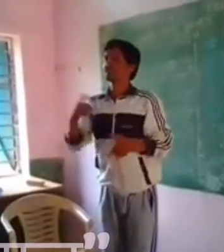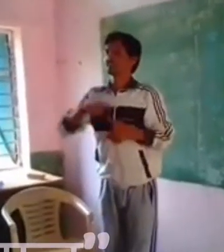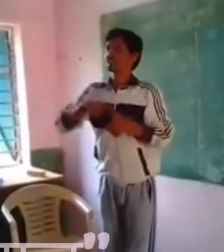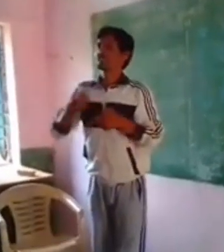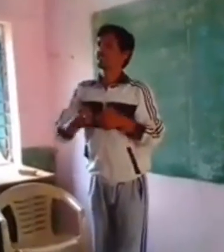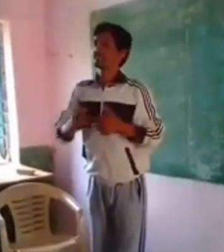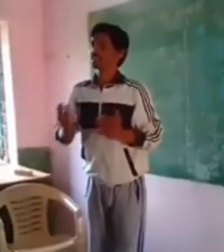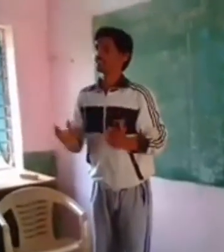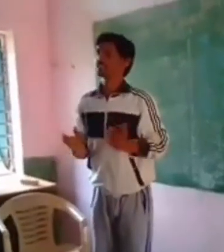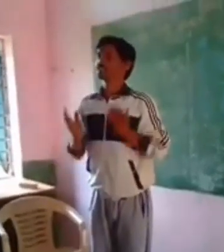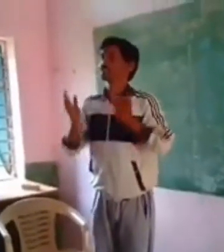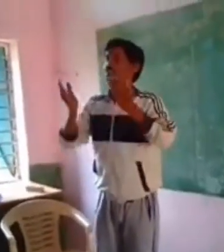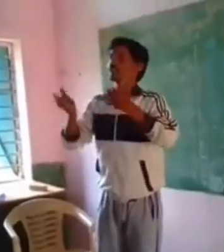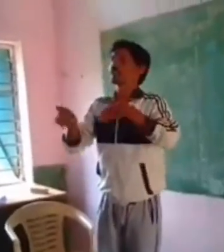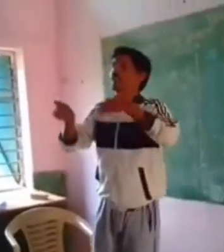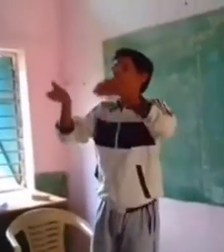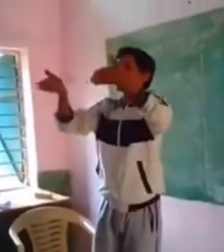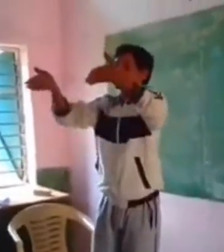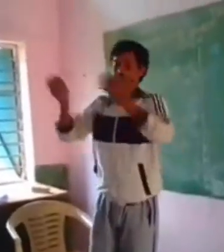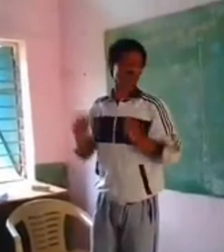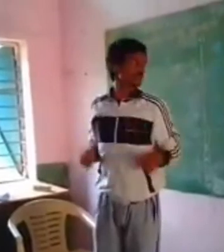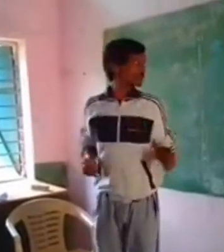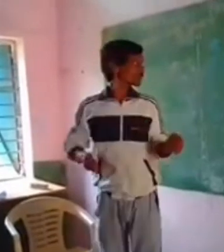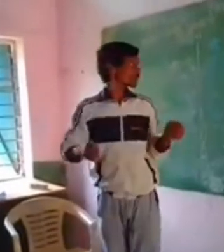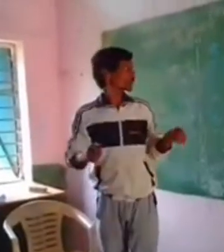से जहां जा